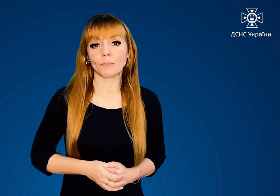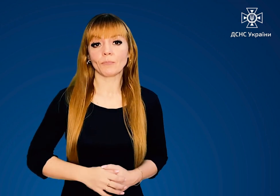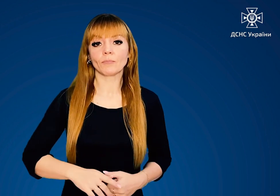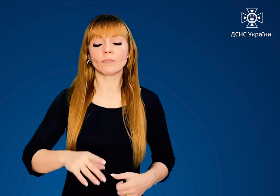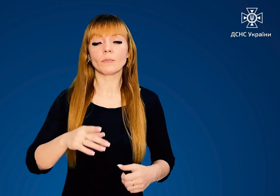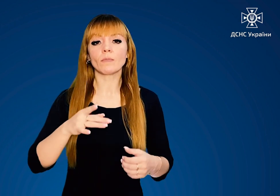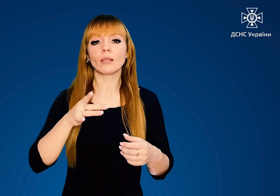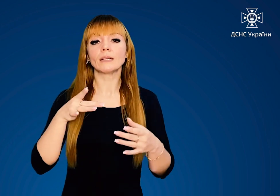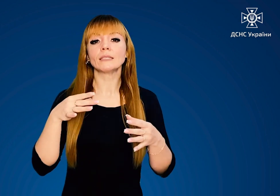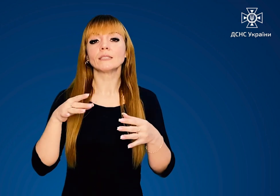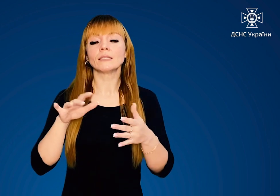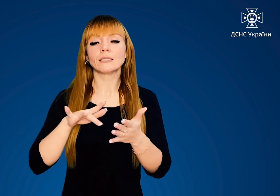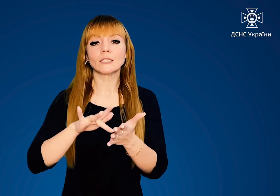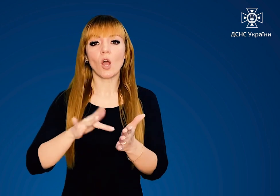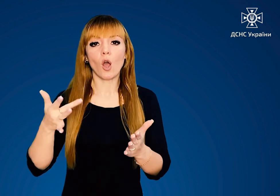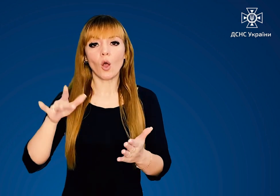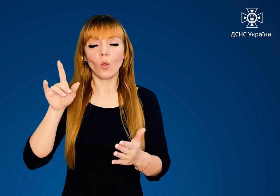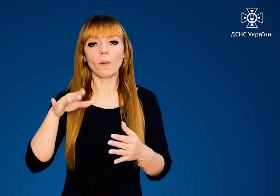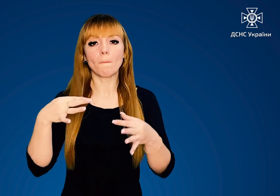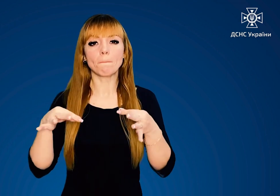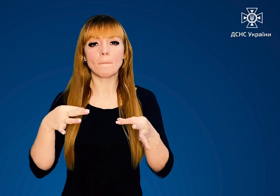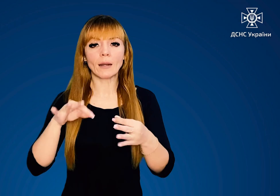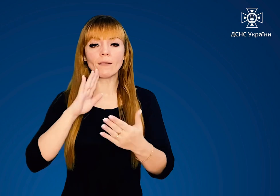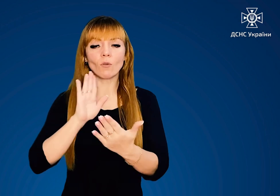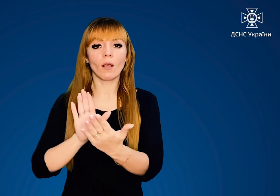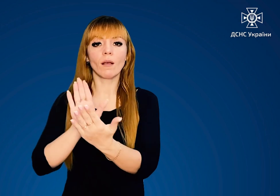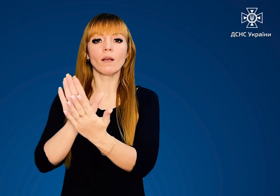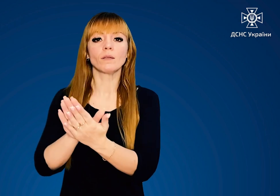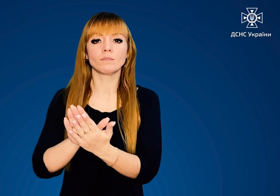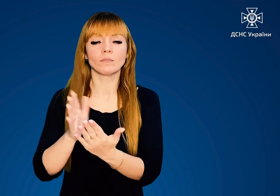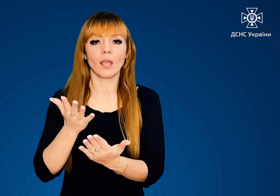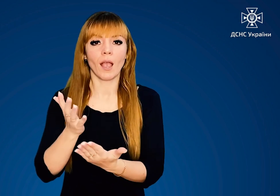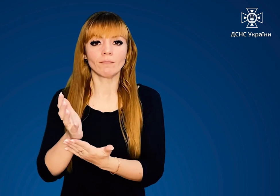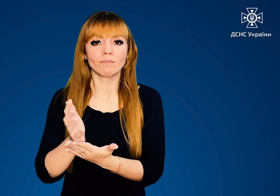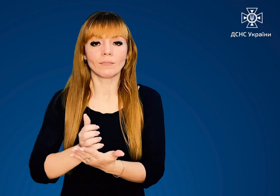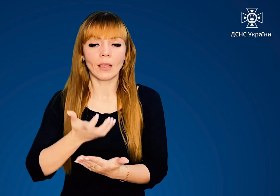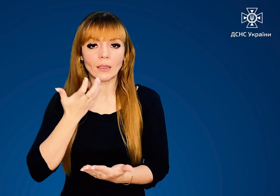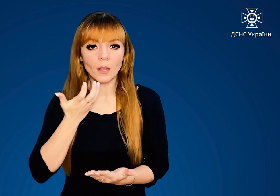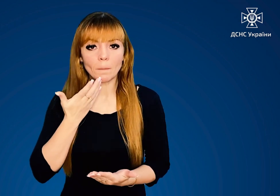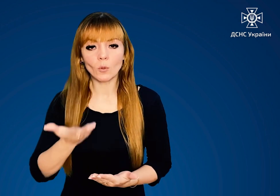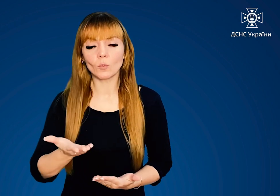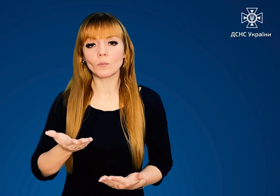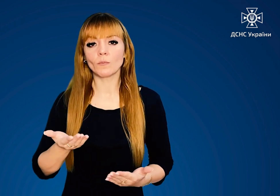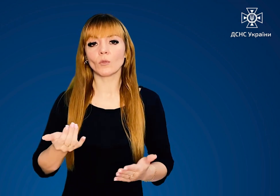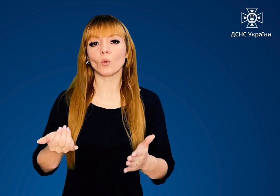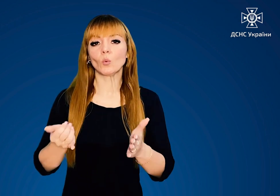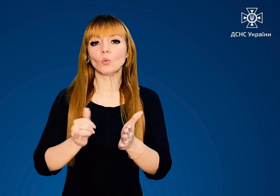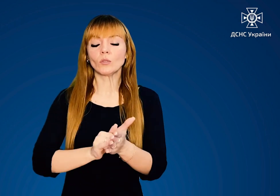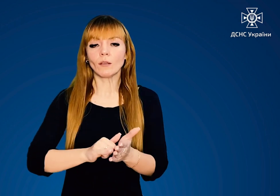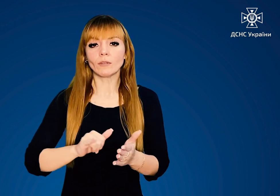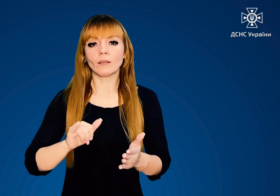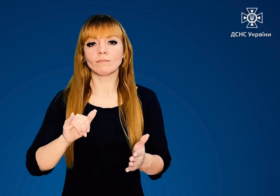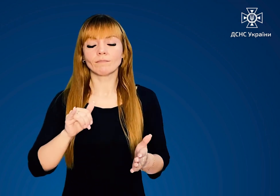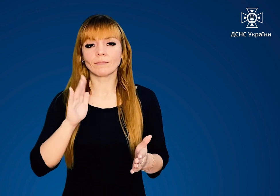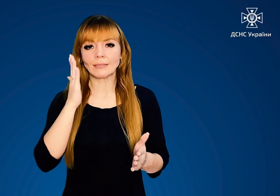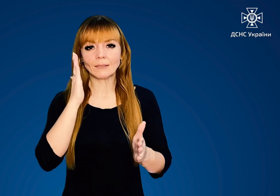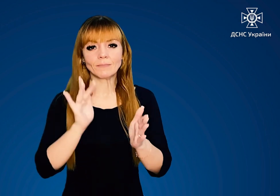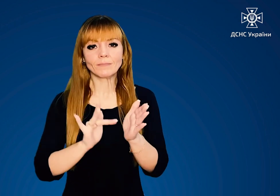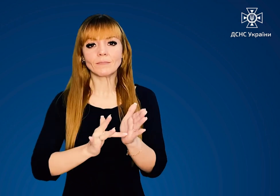Наклейте на скло вікон плівку, що зберігає тепло Встановіть тепловідбивний